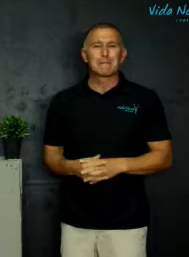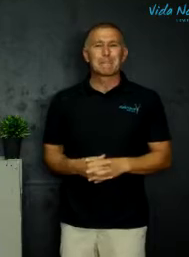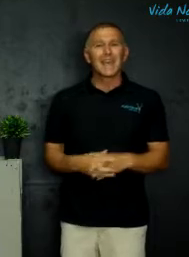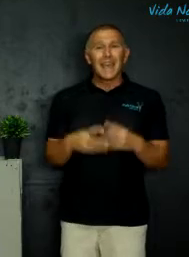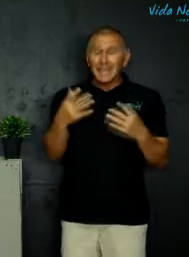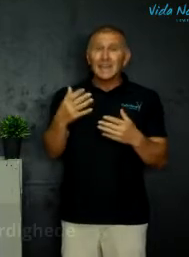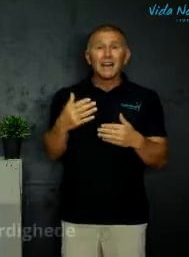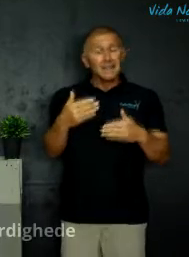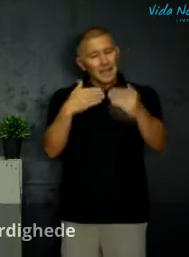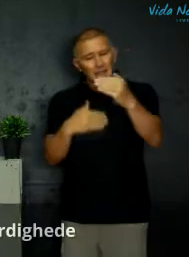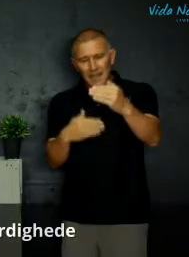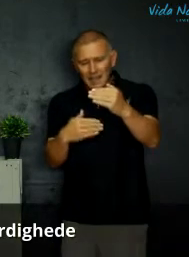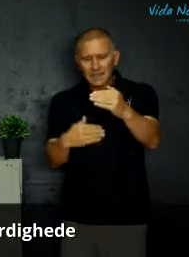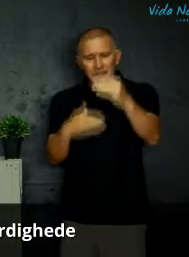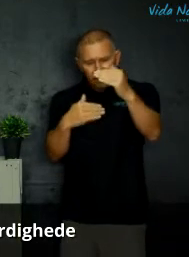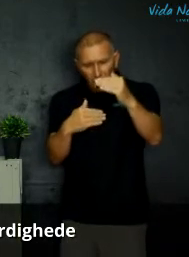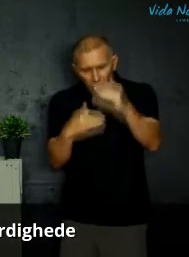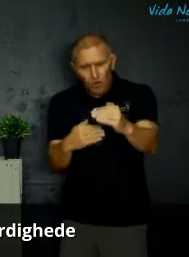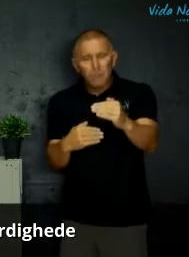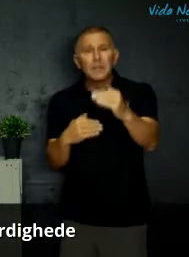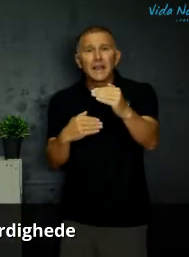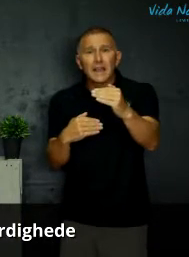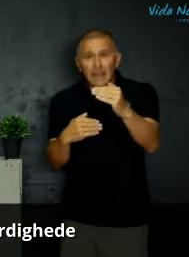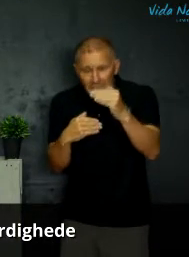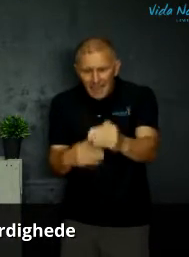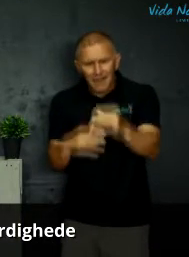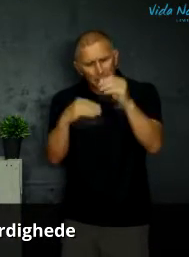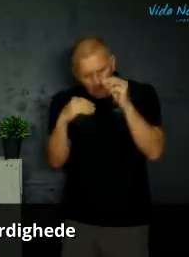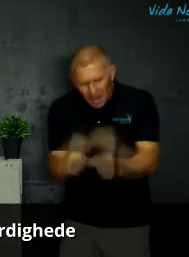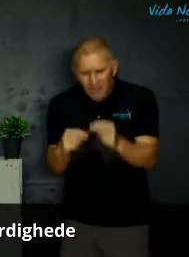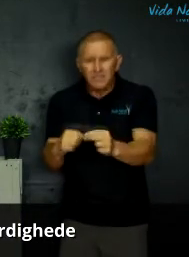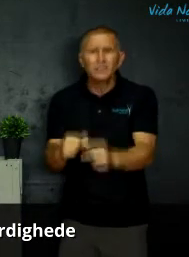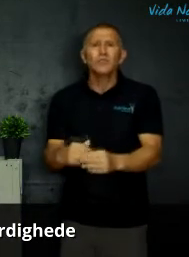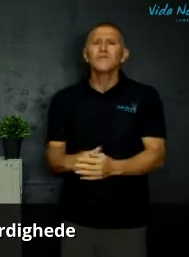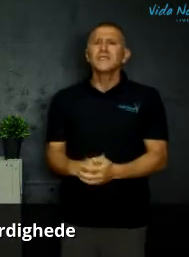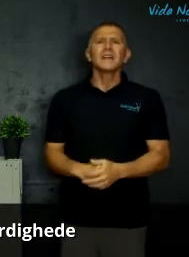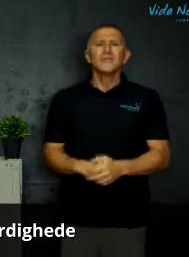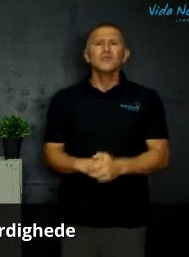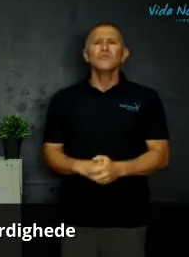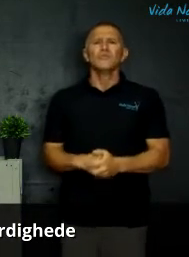en dan dan het jesus een klomp leringe praktische goed wat jy kan doen